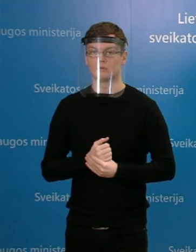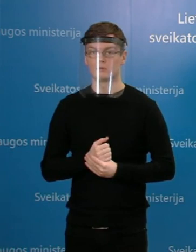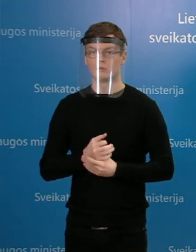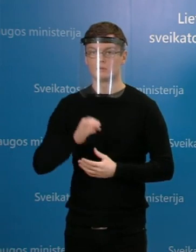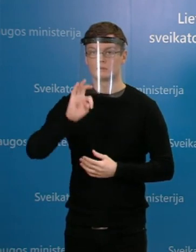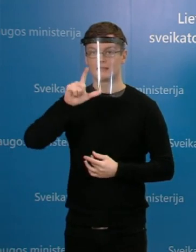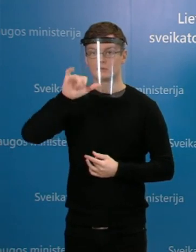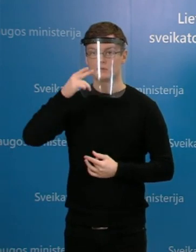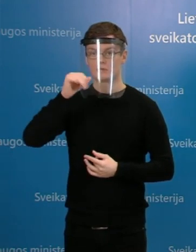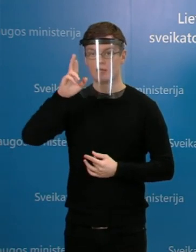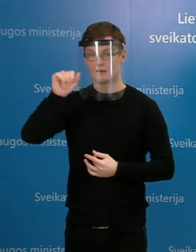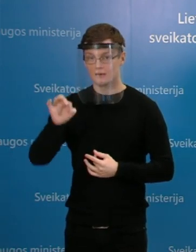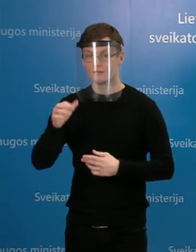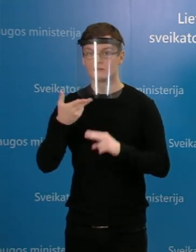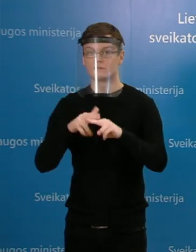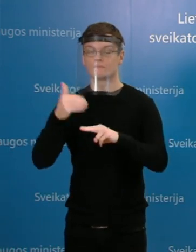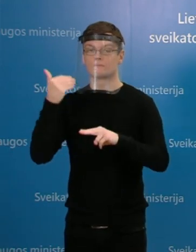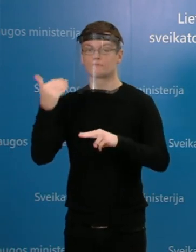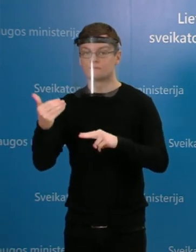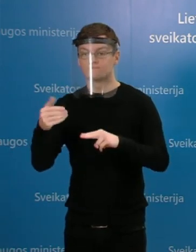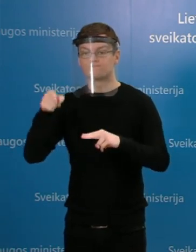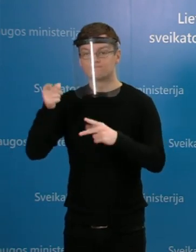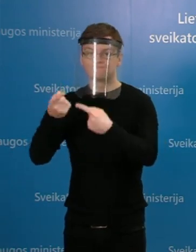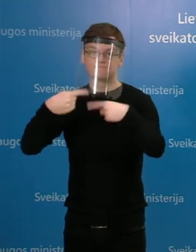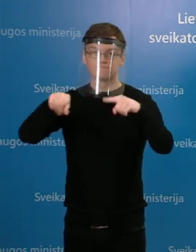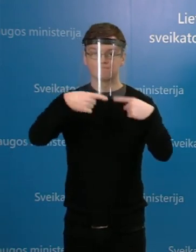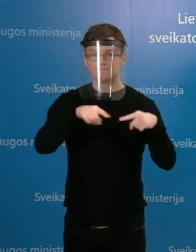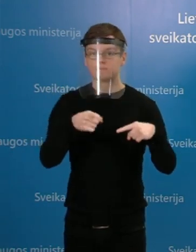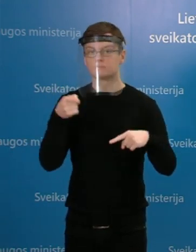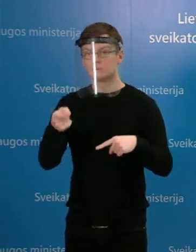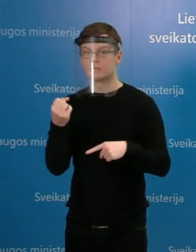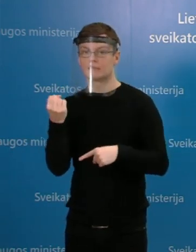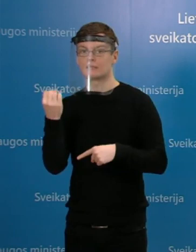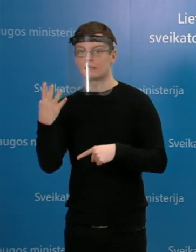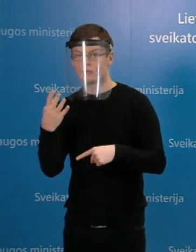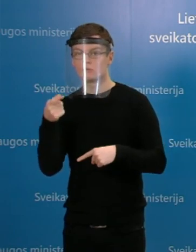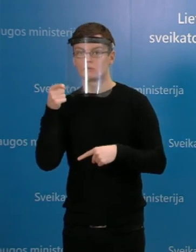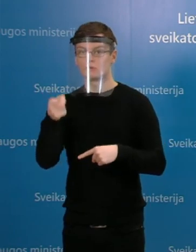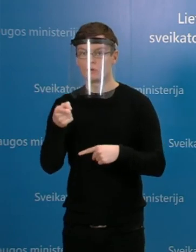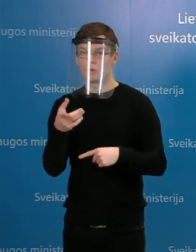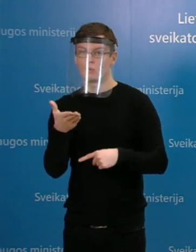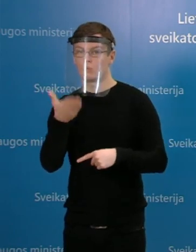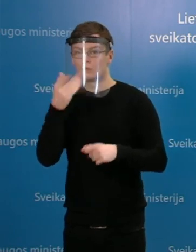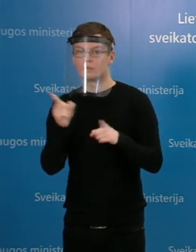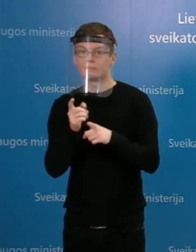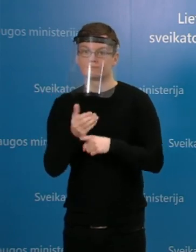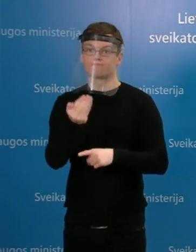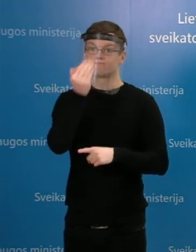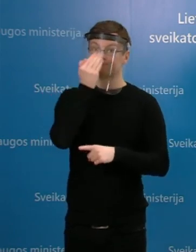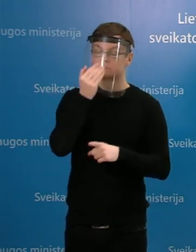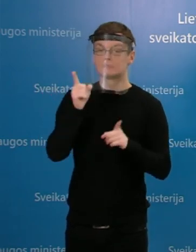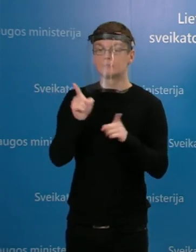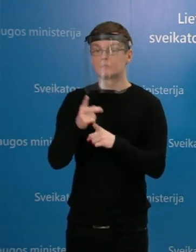Išjūrė animacijos ir intensyvios terapijos skyriuose 14, ventiliuojimų 9, sudėgonės kaukėmis 24.